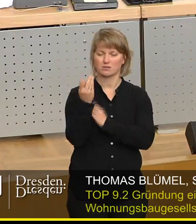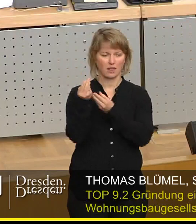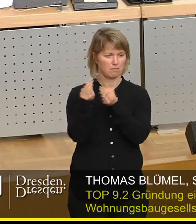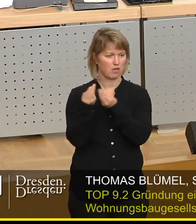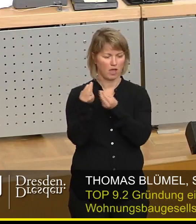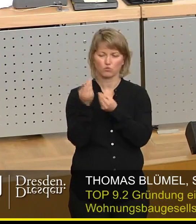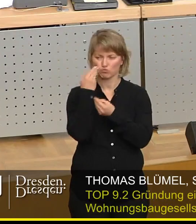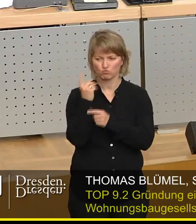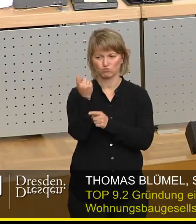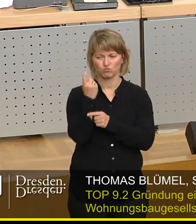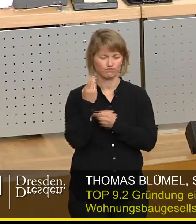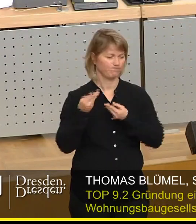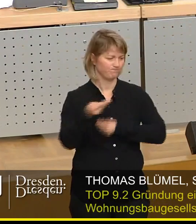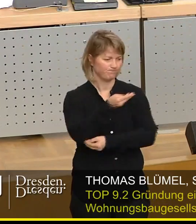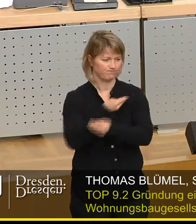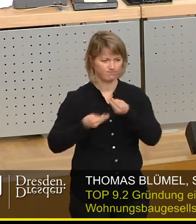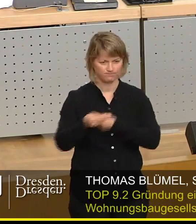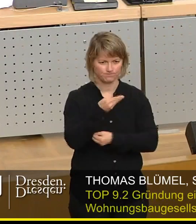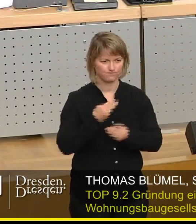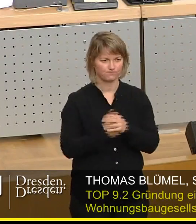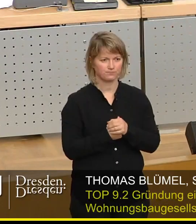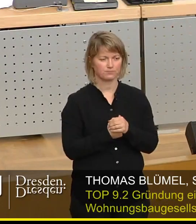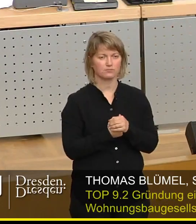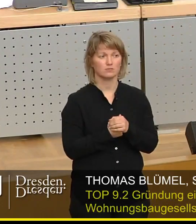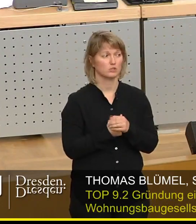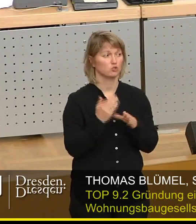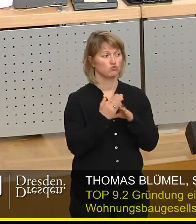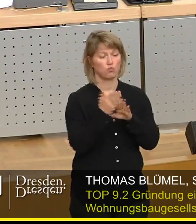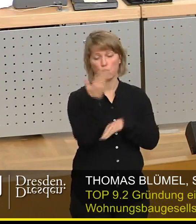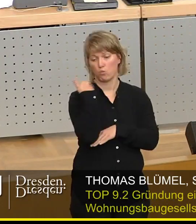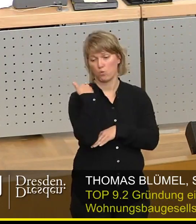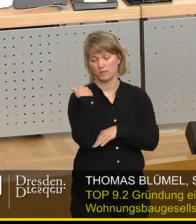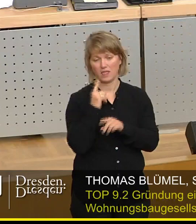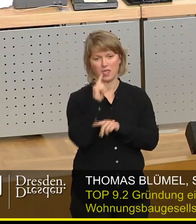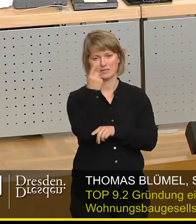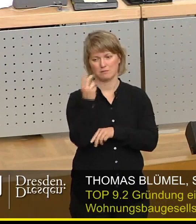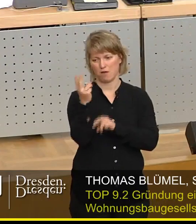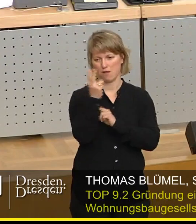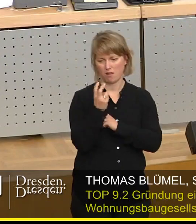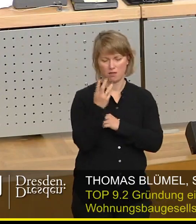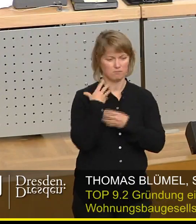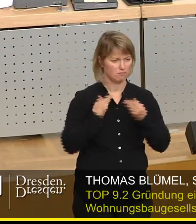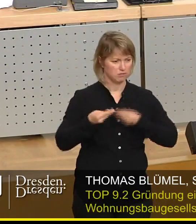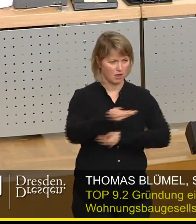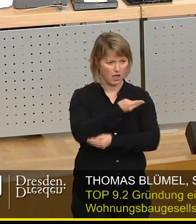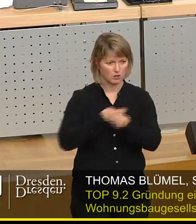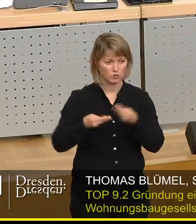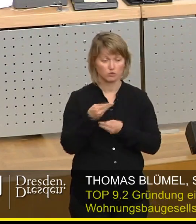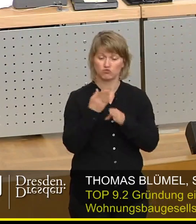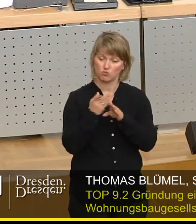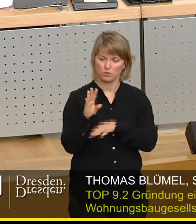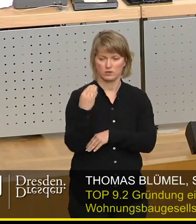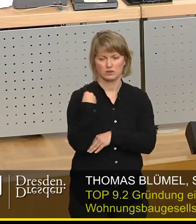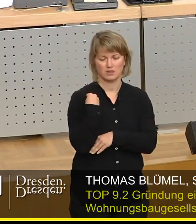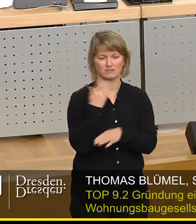auch eingeholt. Bereits in dieser ersten Beratung, die wir hatten, wurde uns nahegelegt,